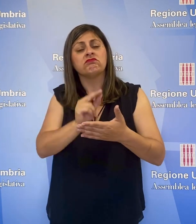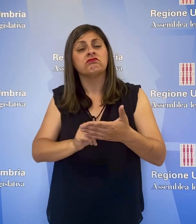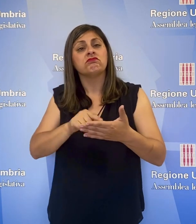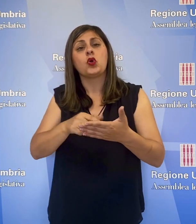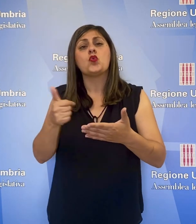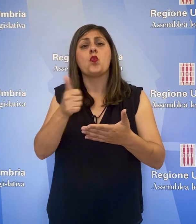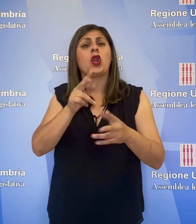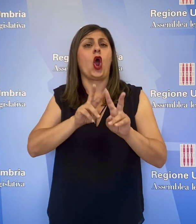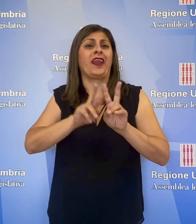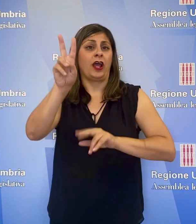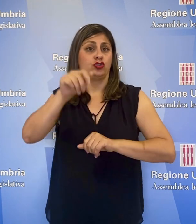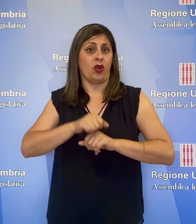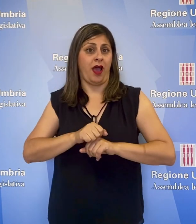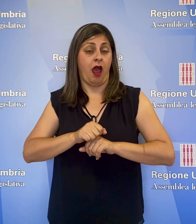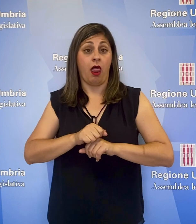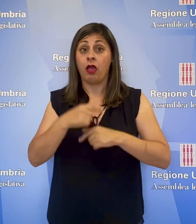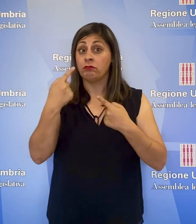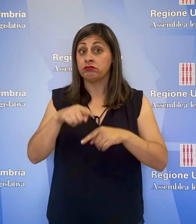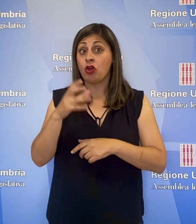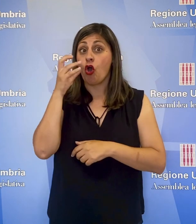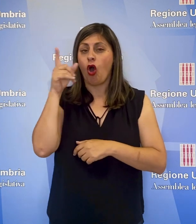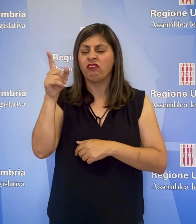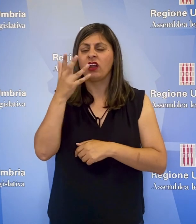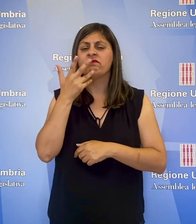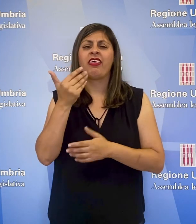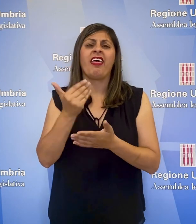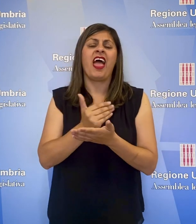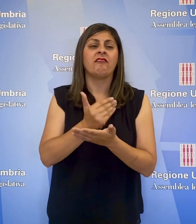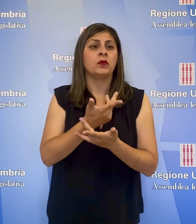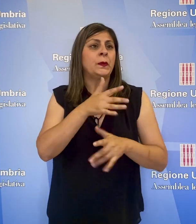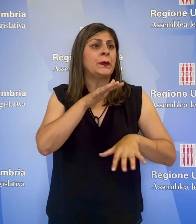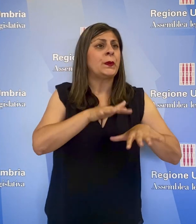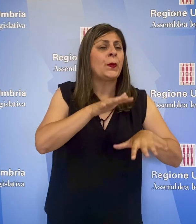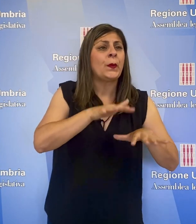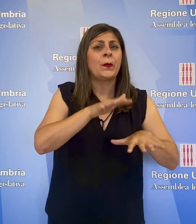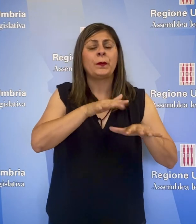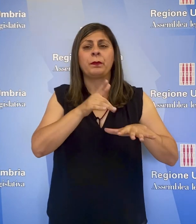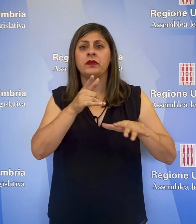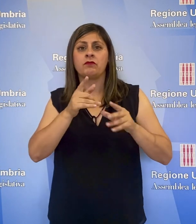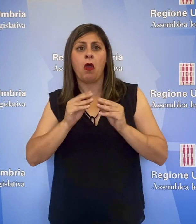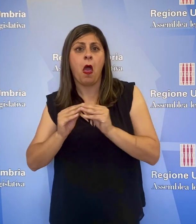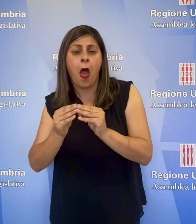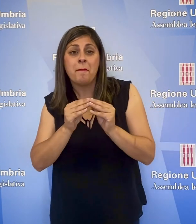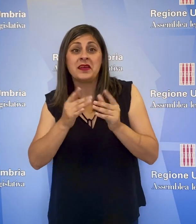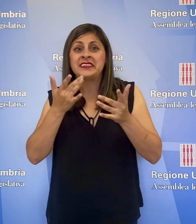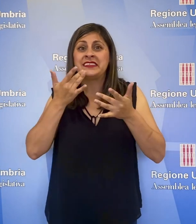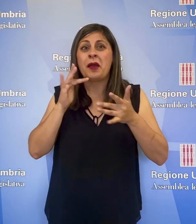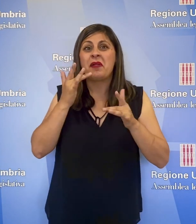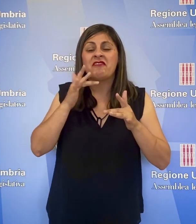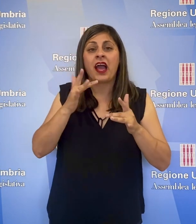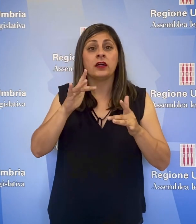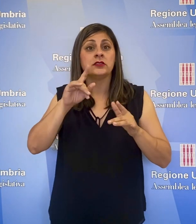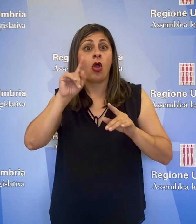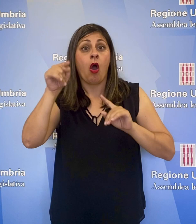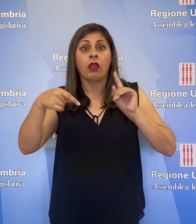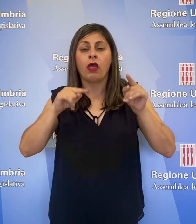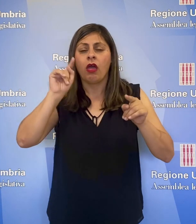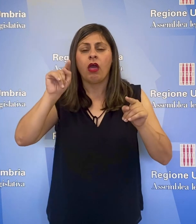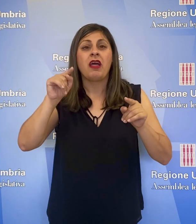questo modo il Governo vuole fugare i dubbi relativi alle misure di semplificazione per i lavori incentivati